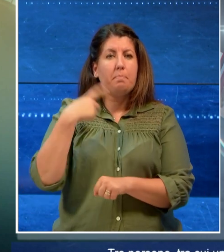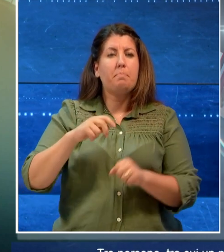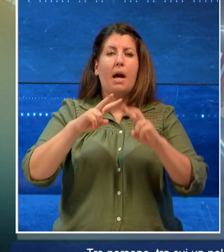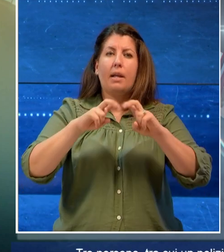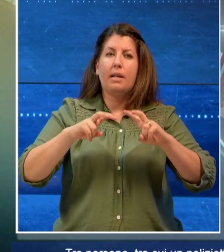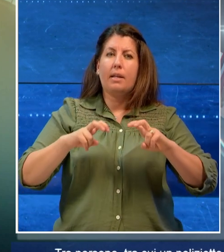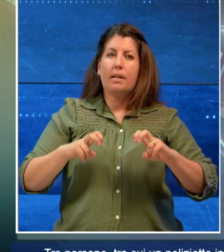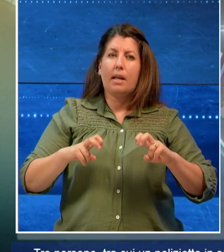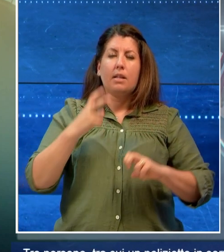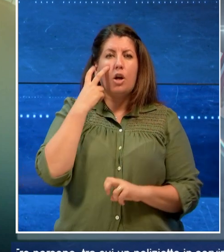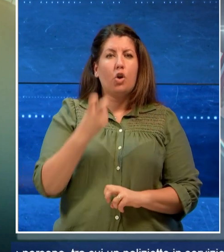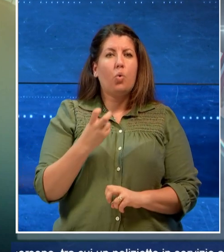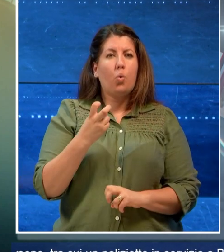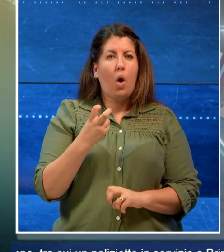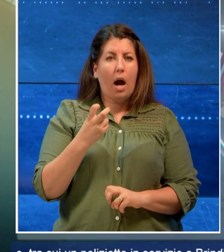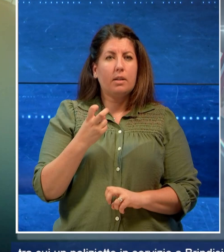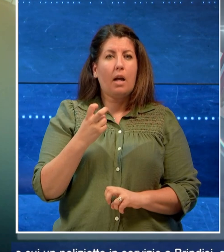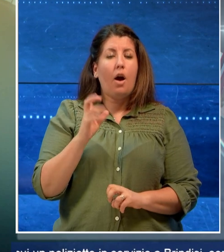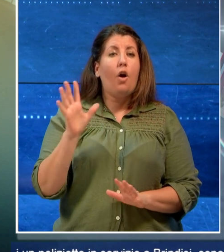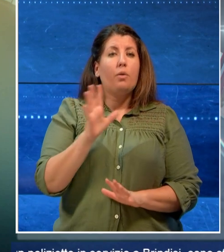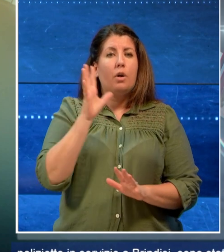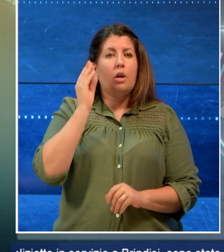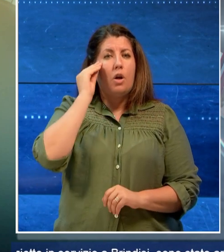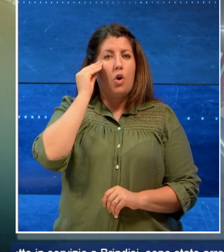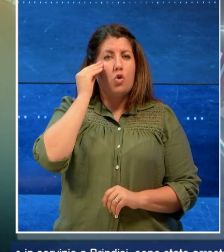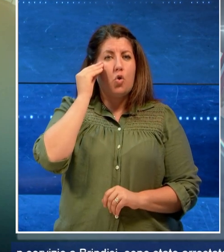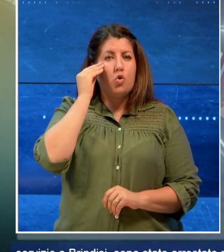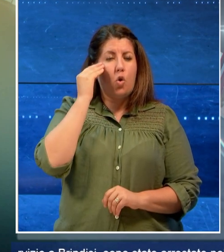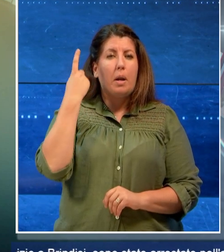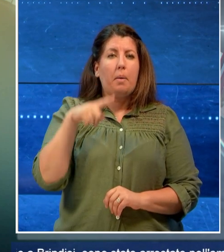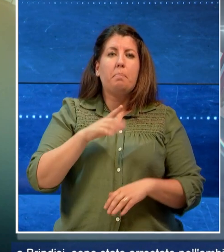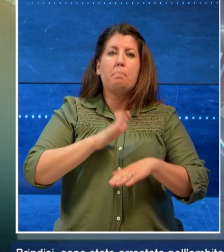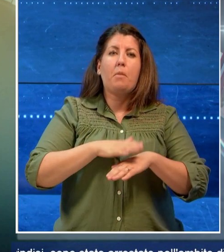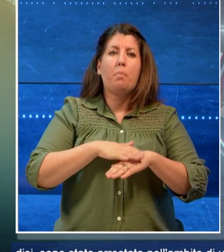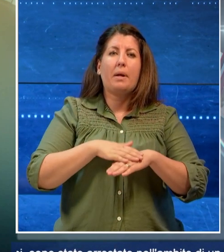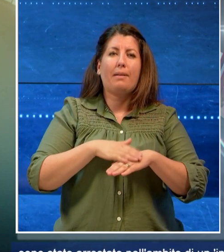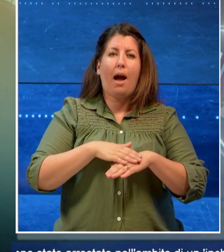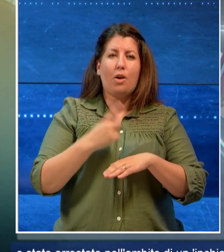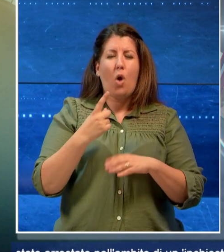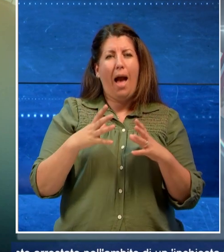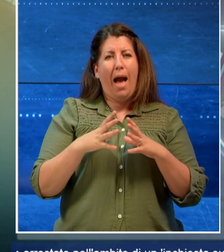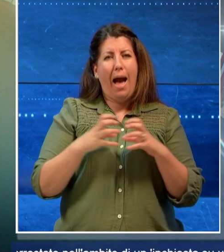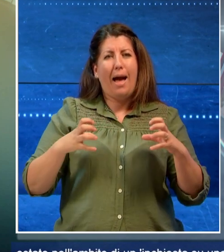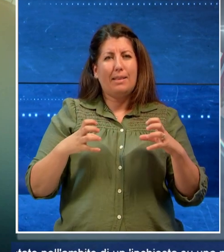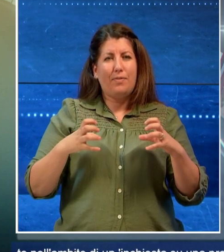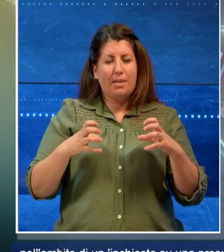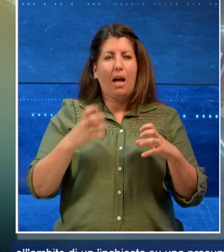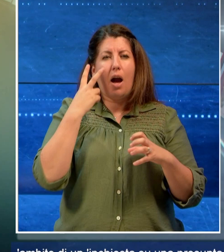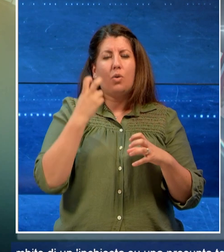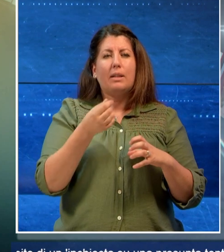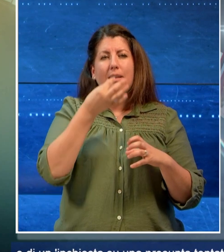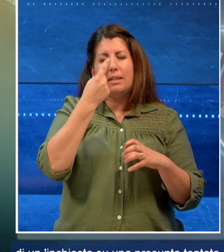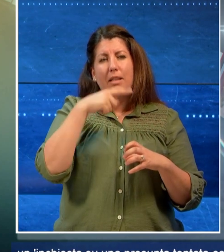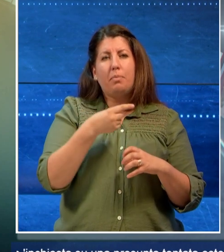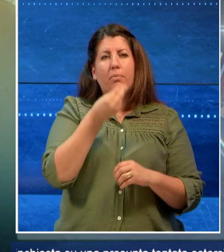presunta tentata estorsione ai danni dei titolari di un'attività di gastronomia nel